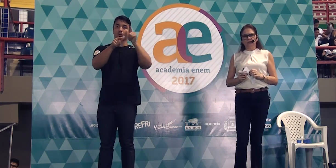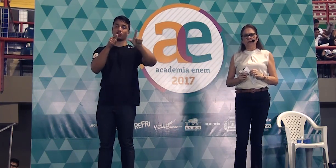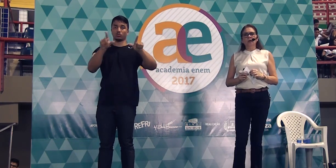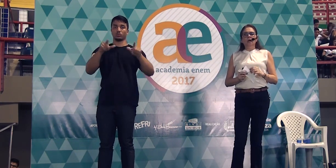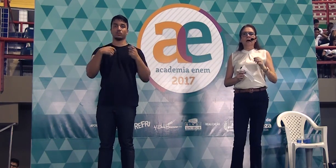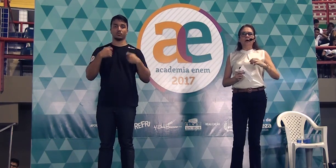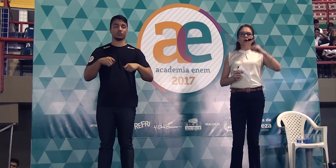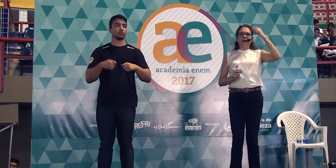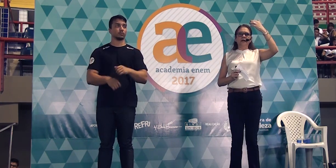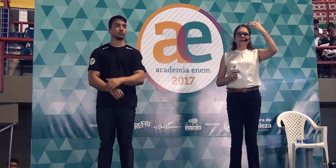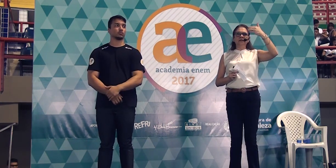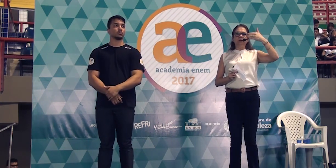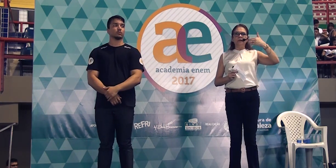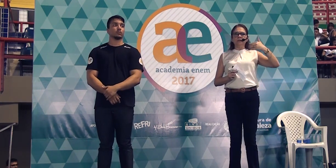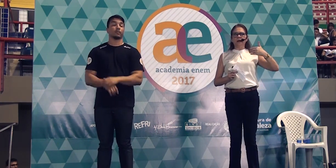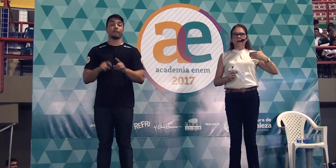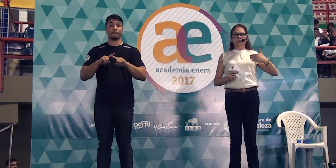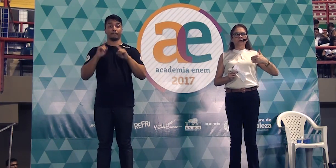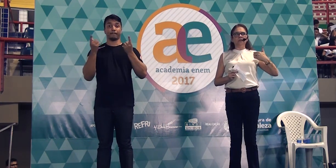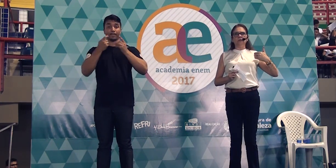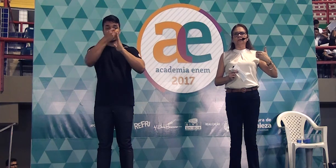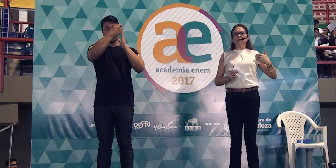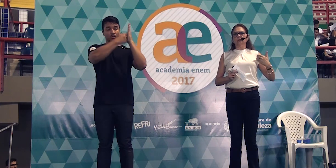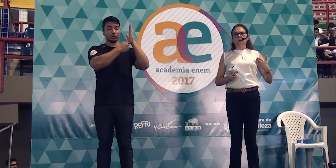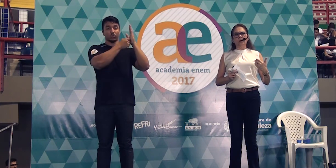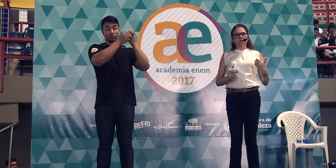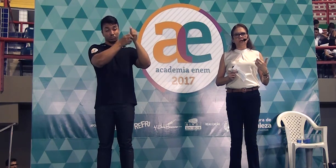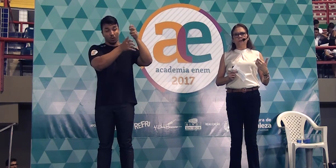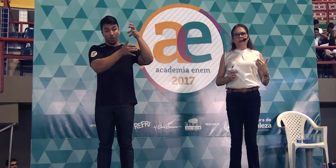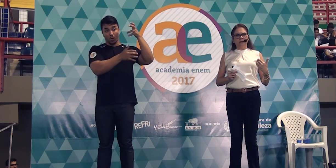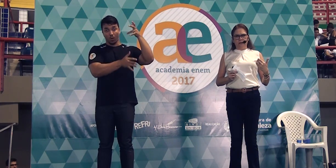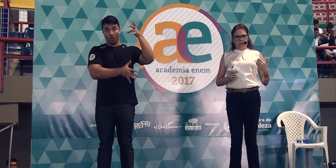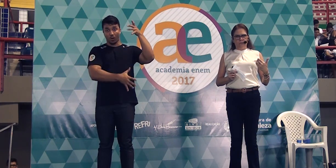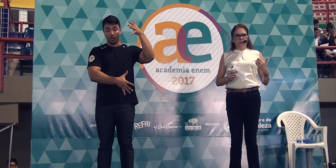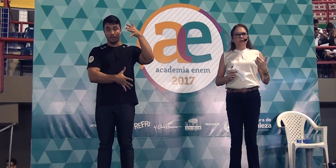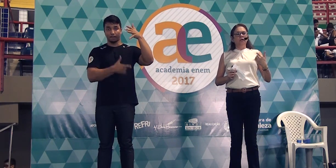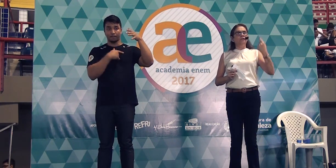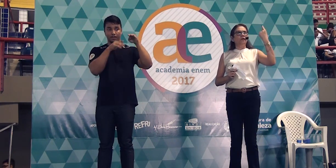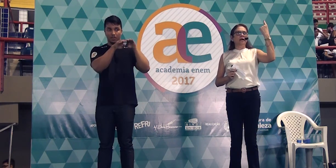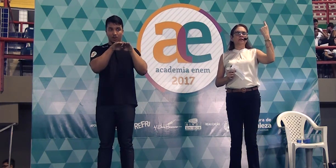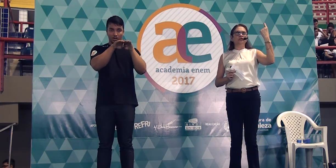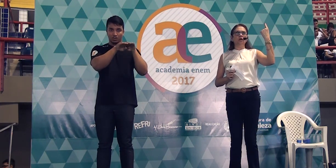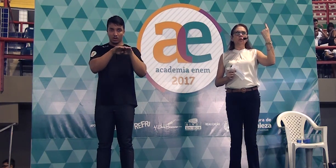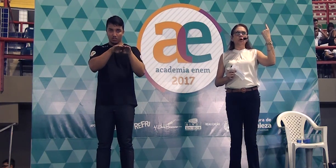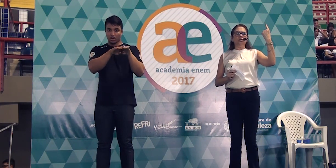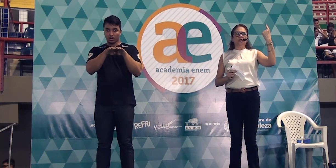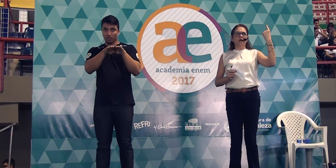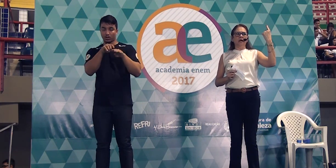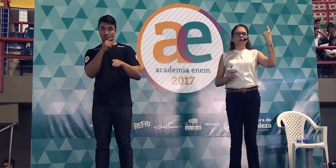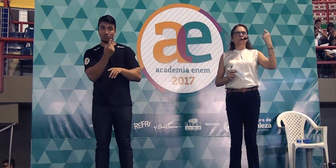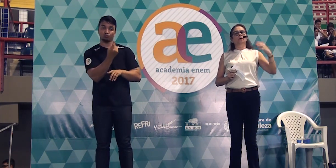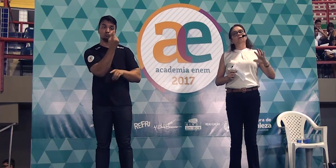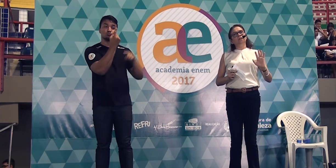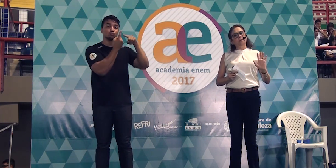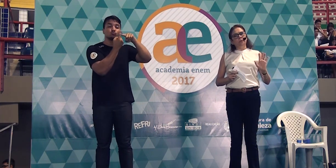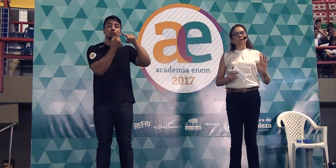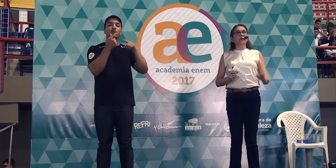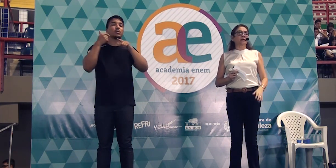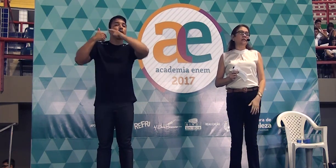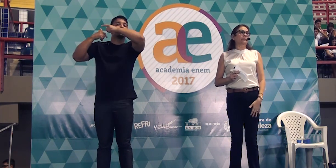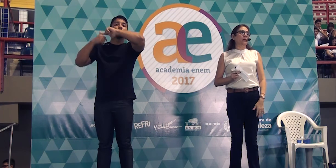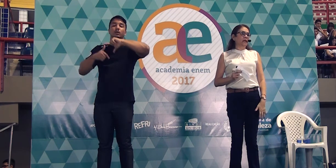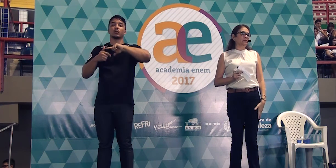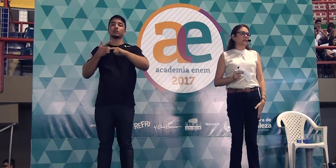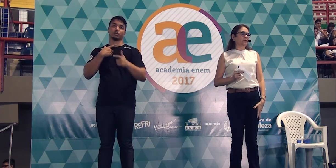dizendo isso, agora, a redação inteira, você usando linguagem padrão, e ficar só o odierno, você